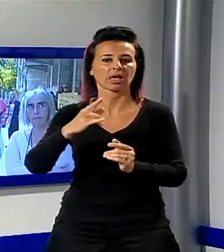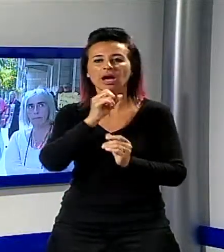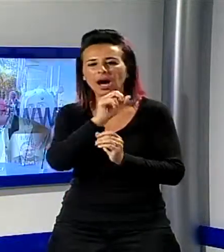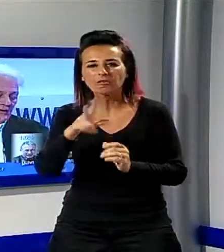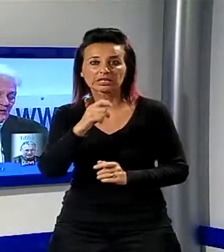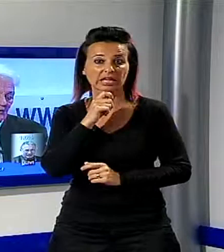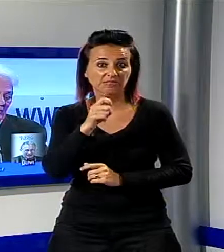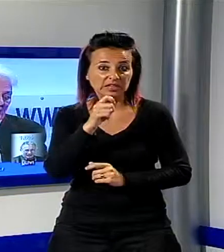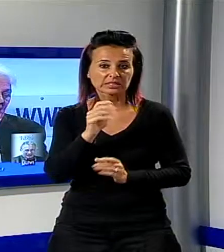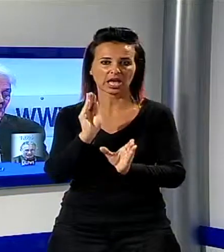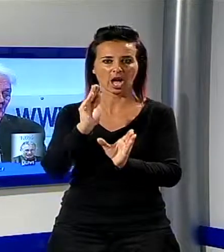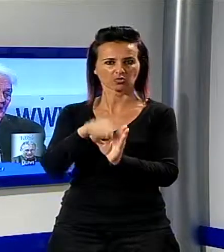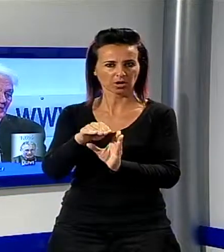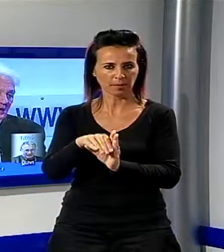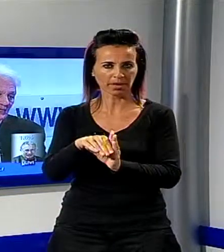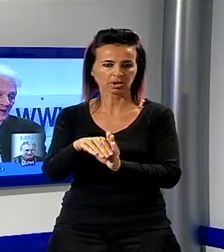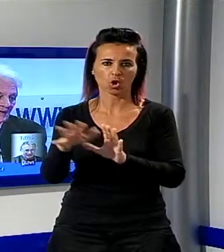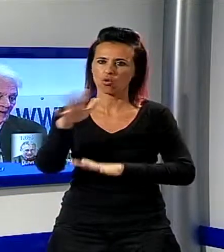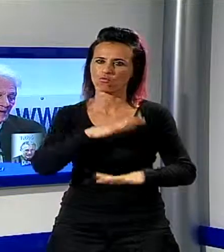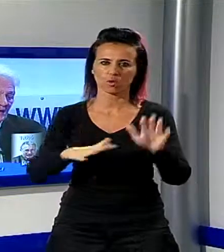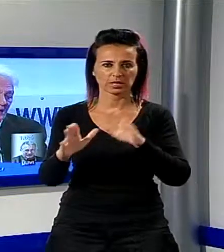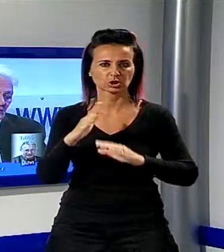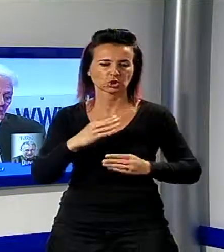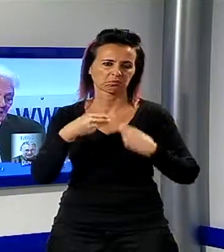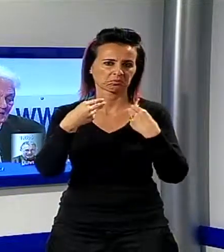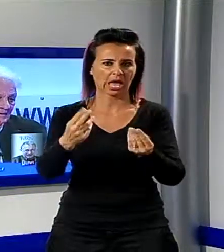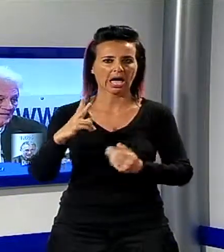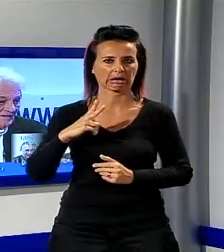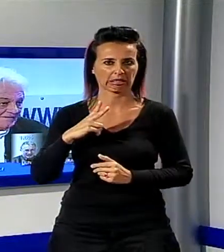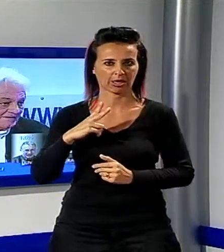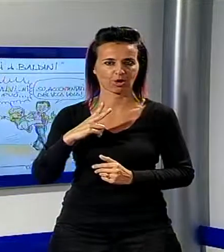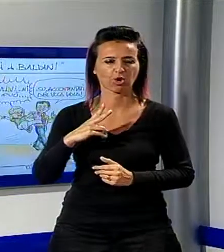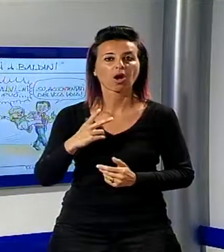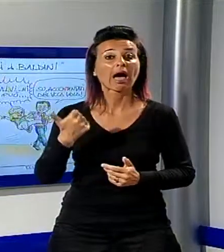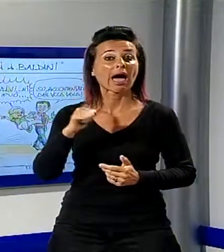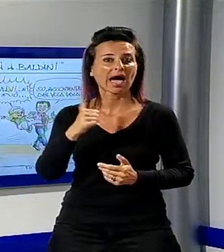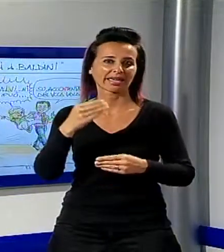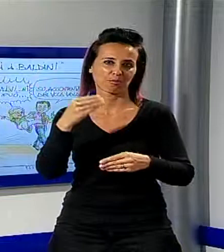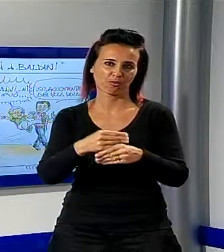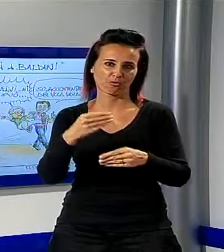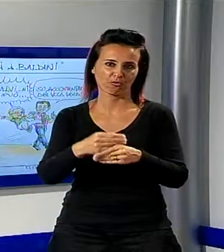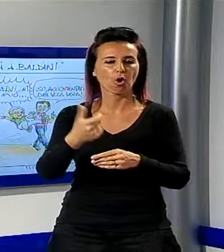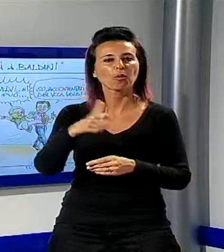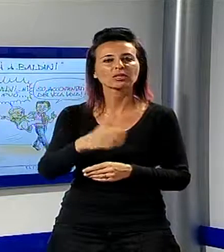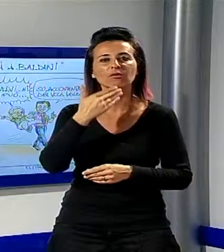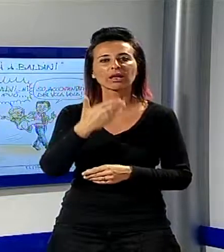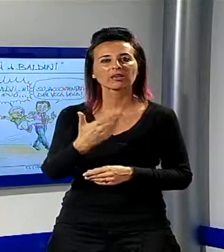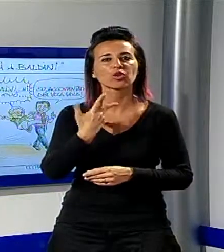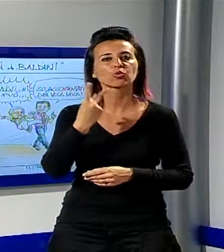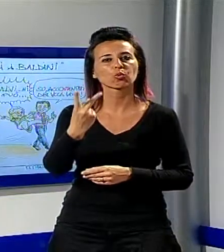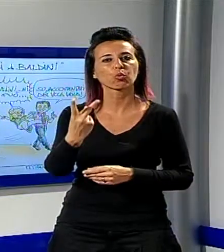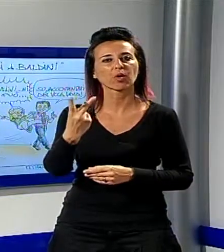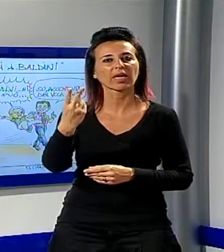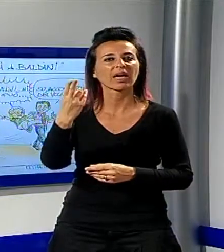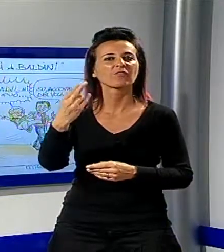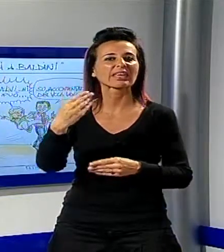'intervista e un aggiornamento ci sarà spazio anche per una risata, grazie alle vignette di Antonio Clerici ed Elena Denard,